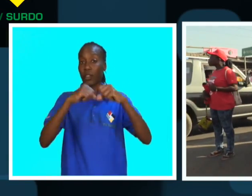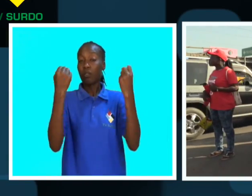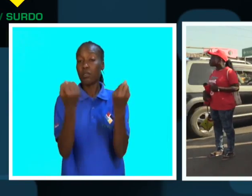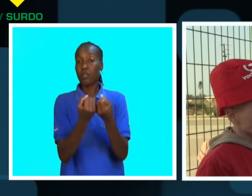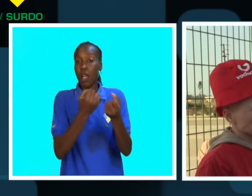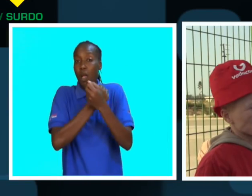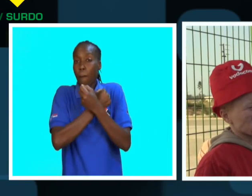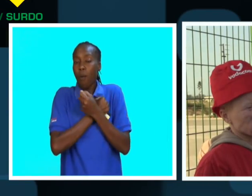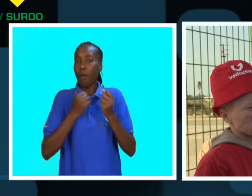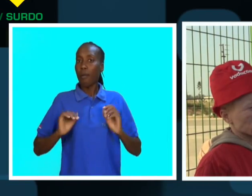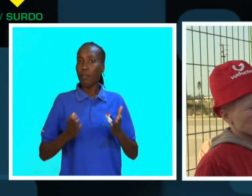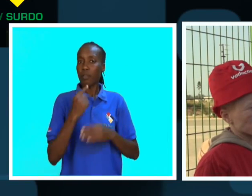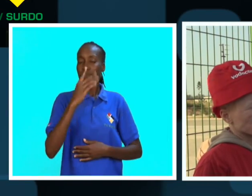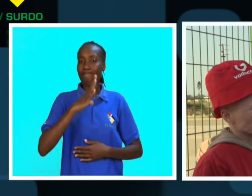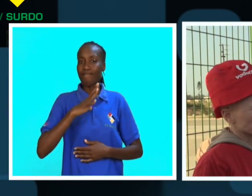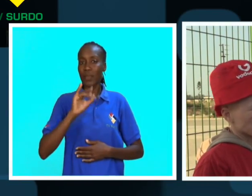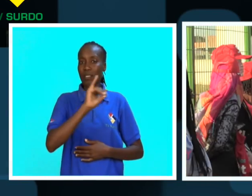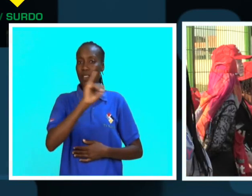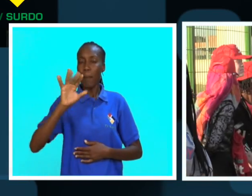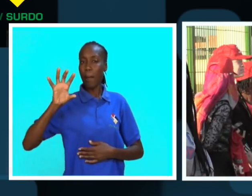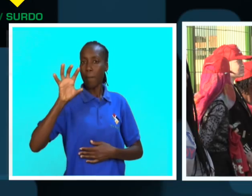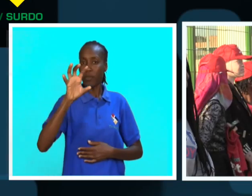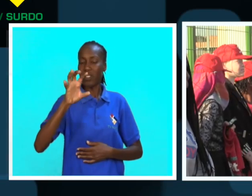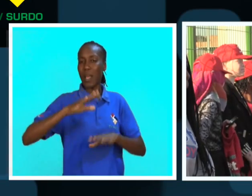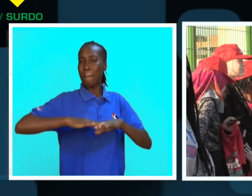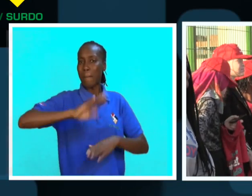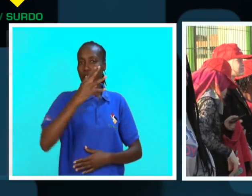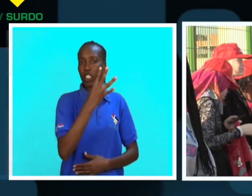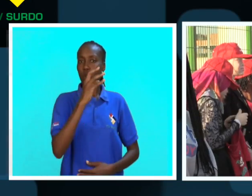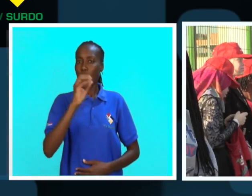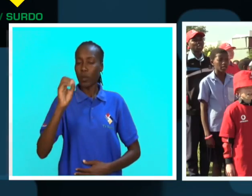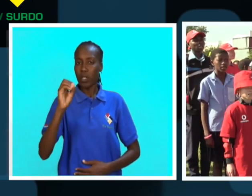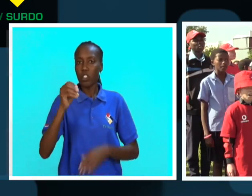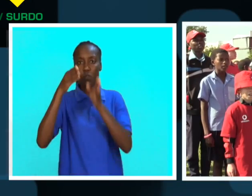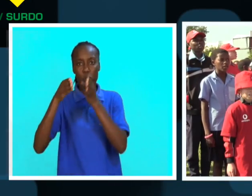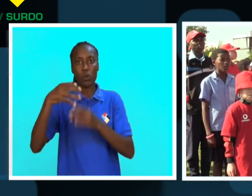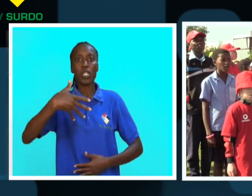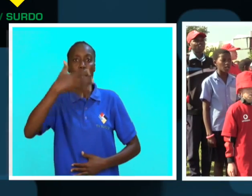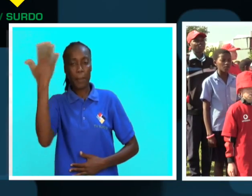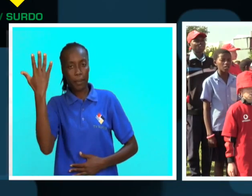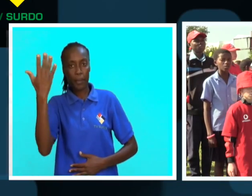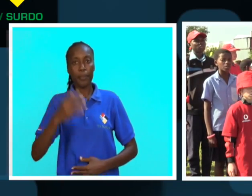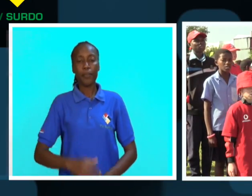Associação Amor à Vida, existem na província de Iamban mais de 400 albinos.